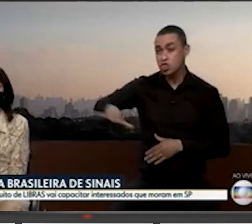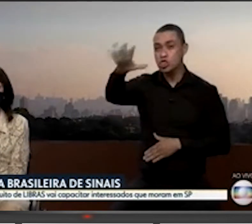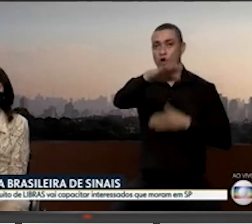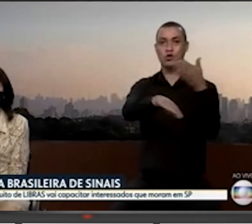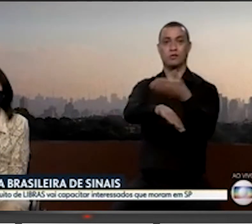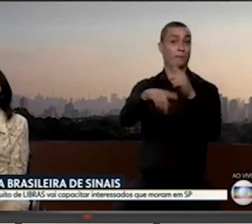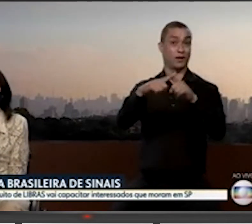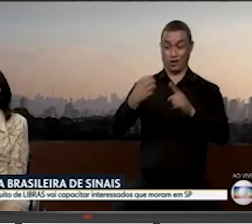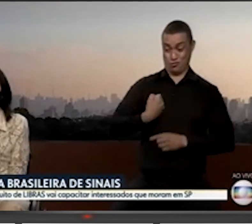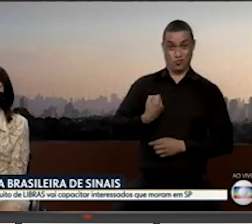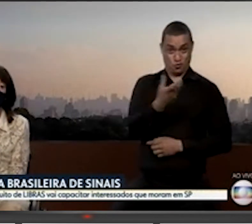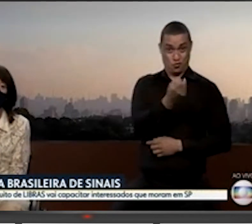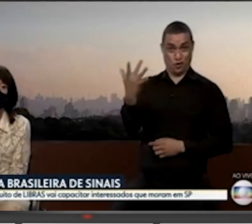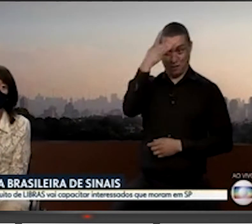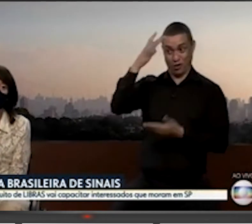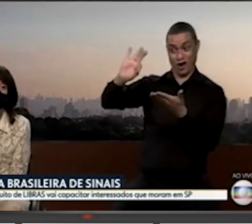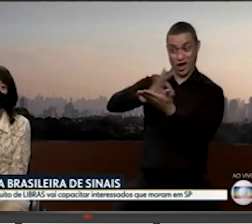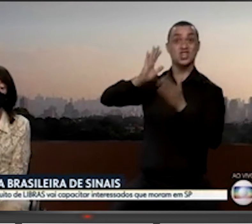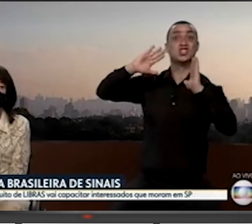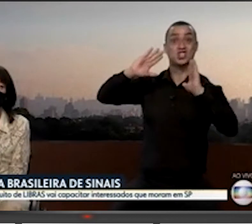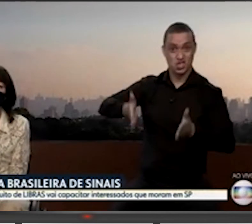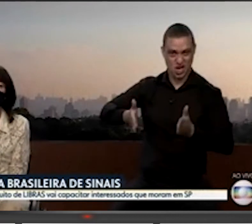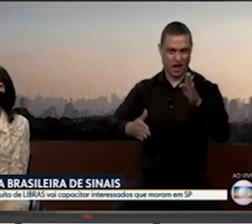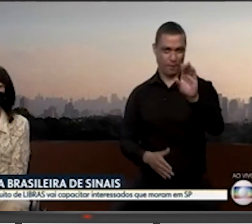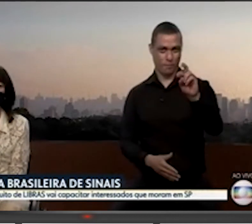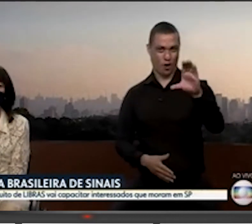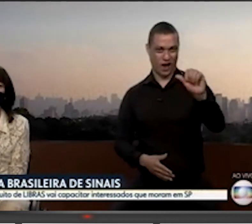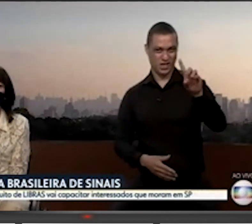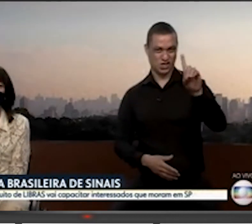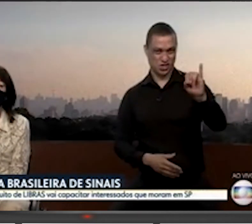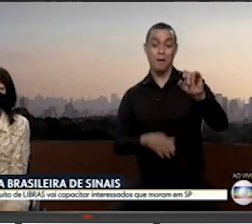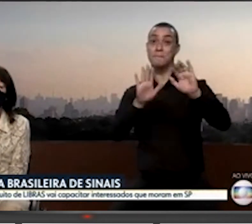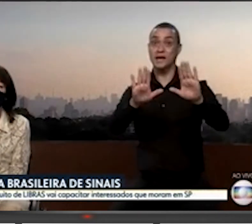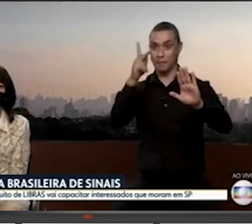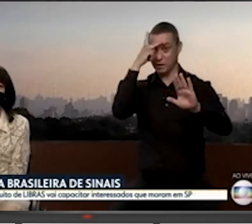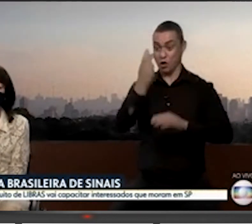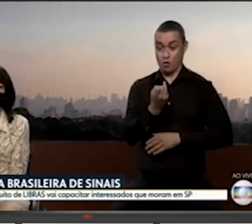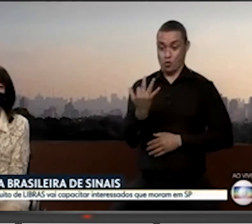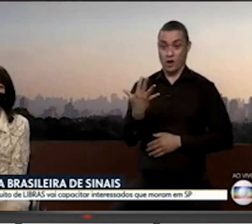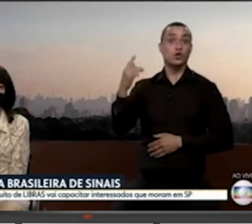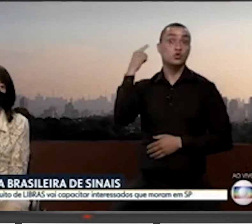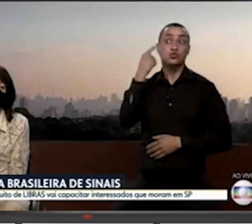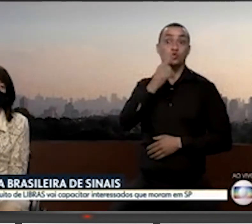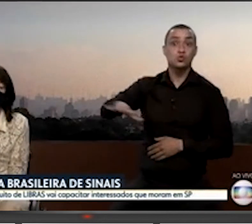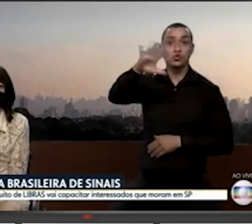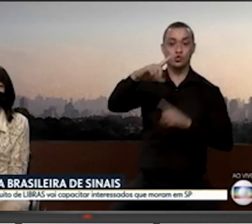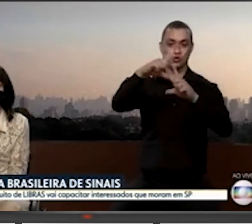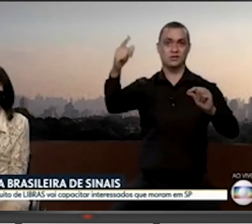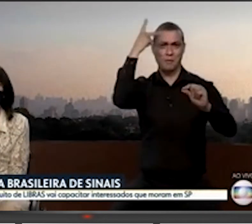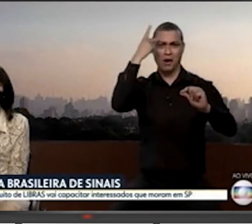número não só de pessoas inscritas, Bocade, mas, na verdade, o número de pessoas com deficiência auditiva. No Estado de São Paulo, são mais de 3 milhões